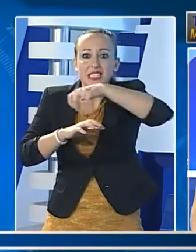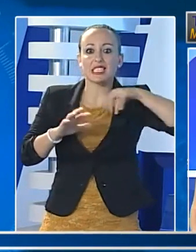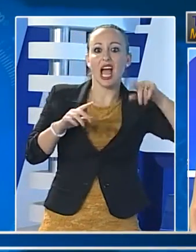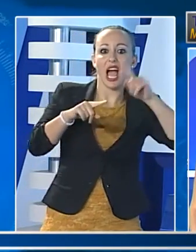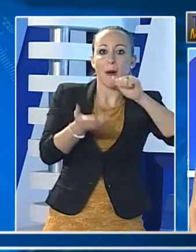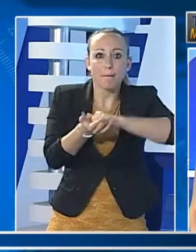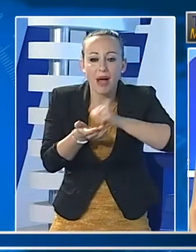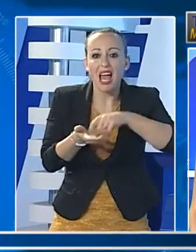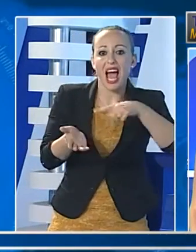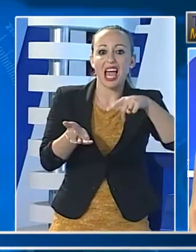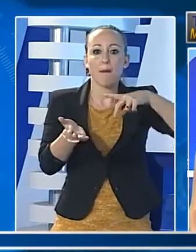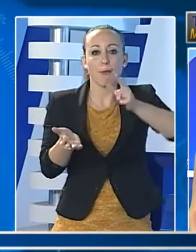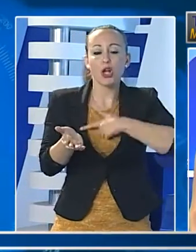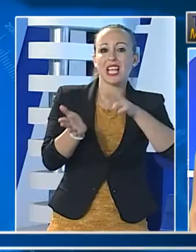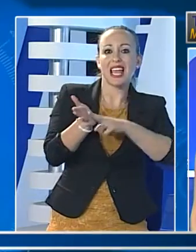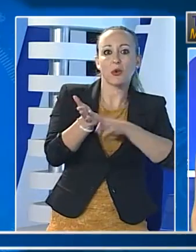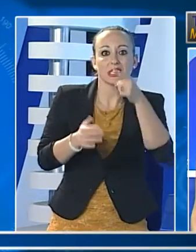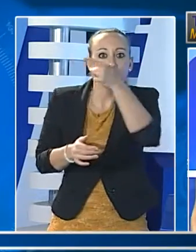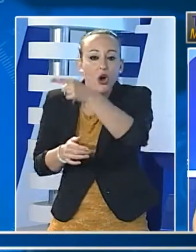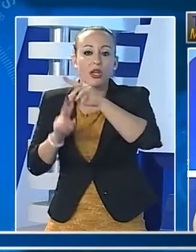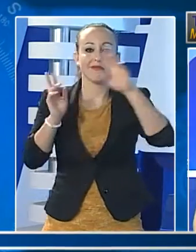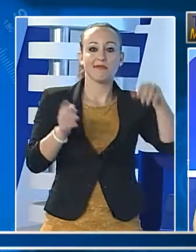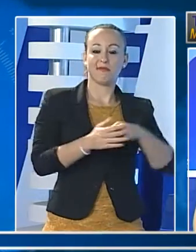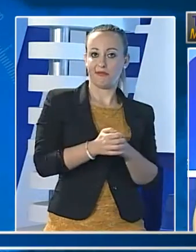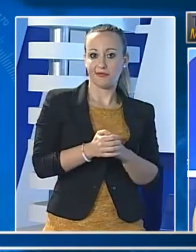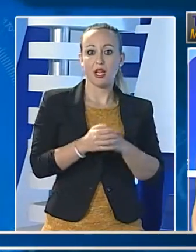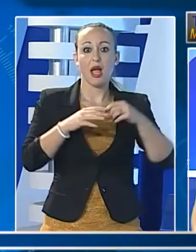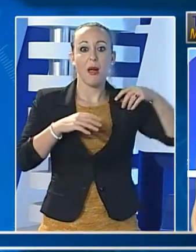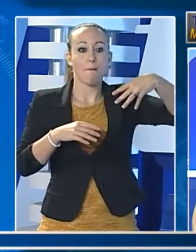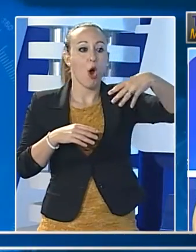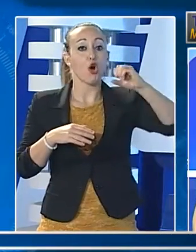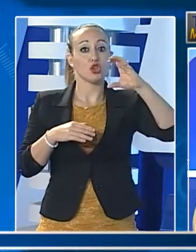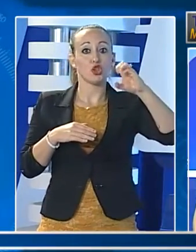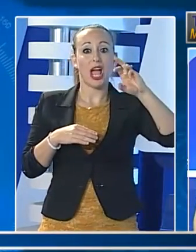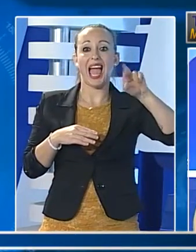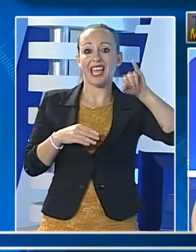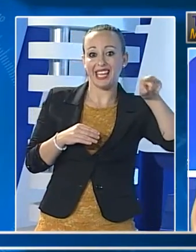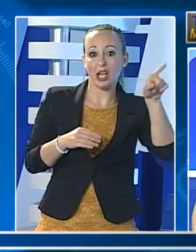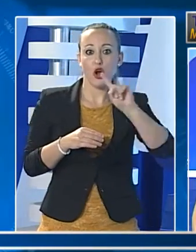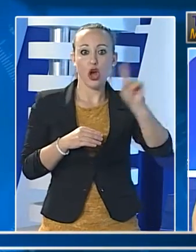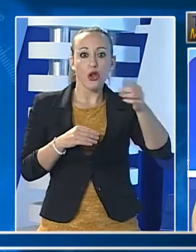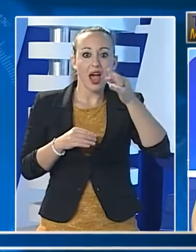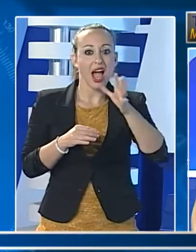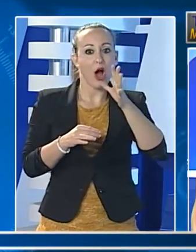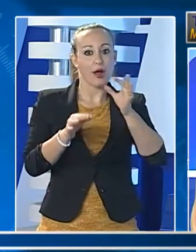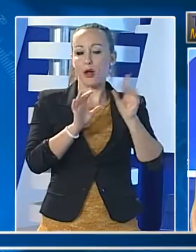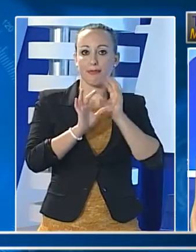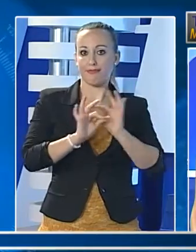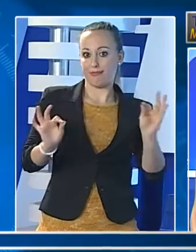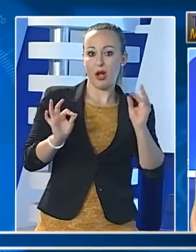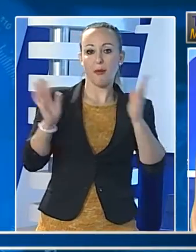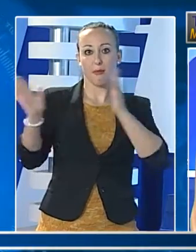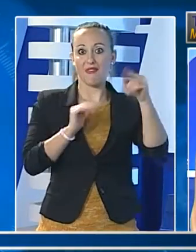avendo finora riportato accuse per associazione mafiosa, afferma la DIA, adesso indiziato